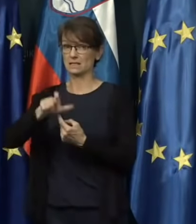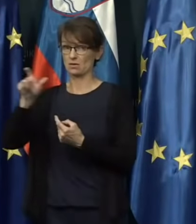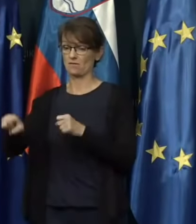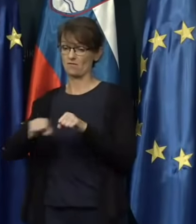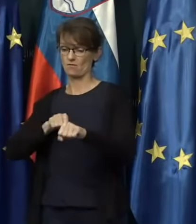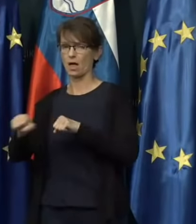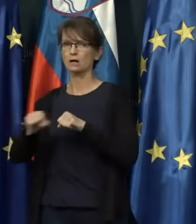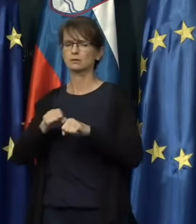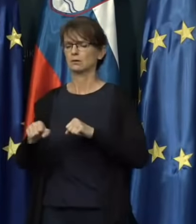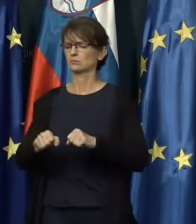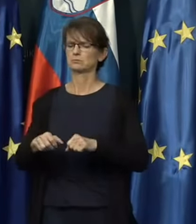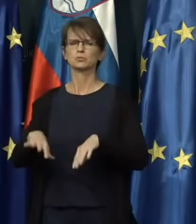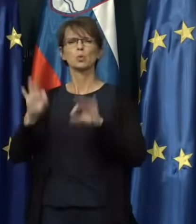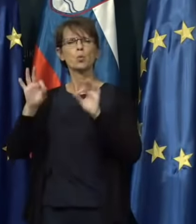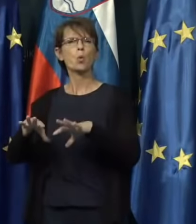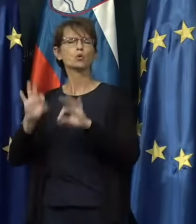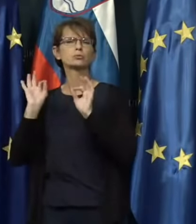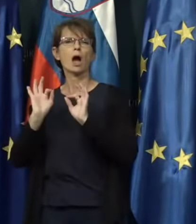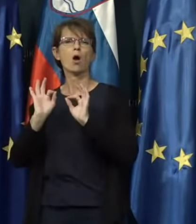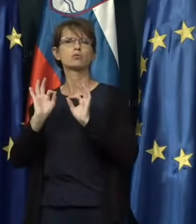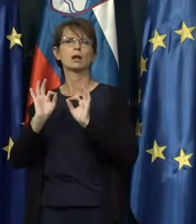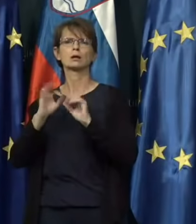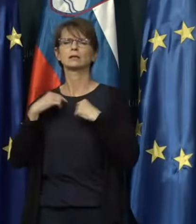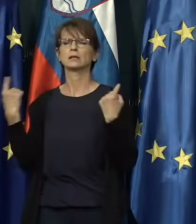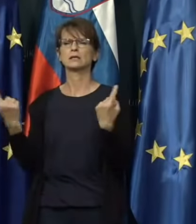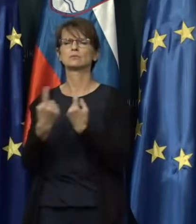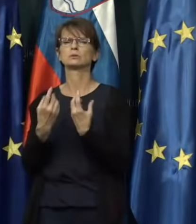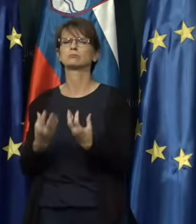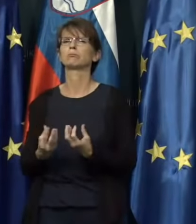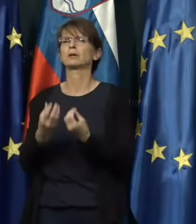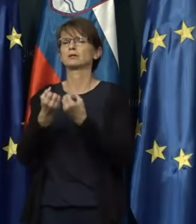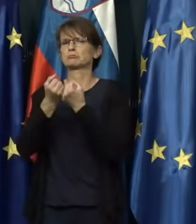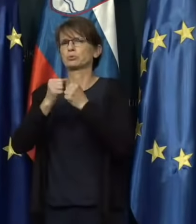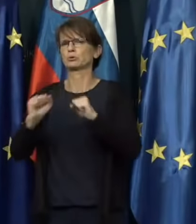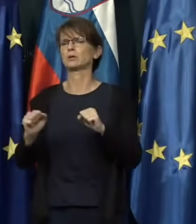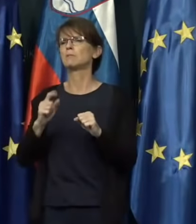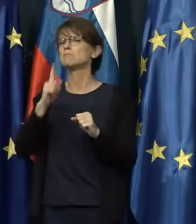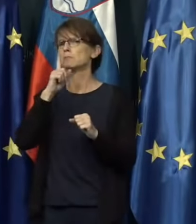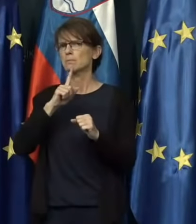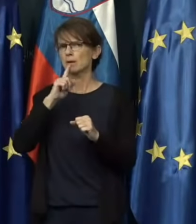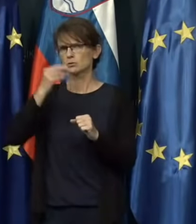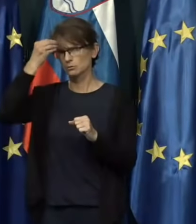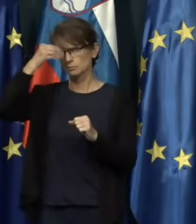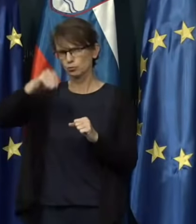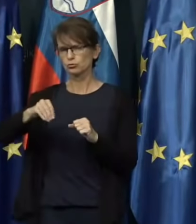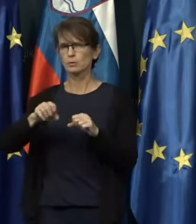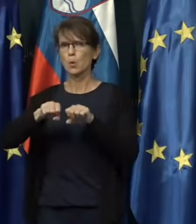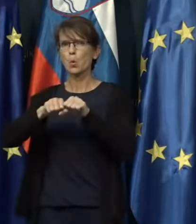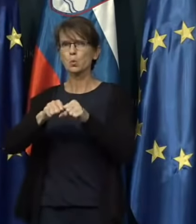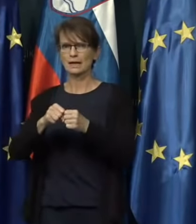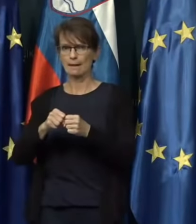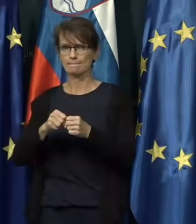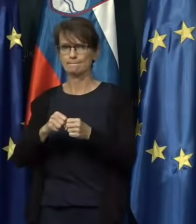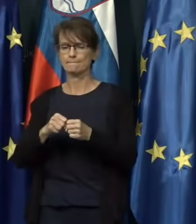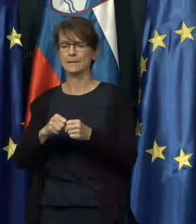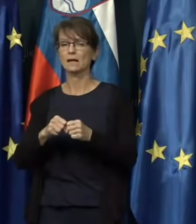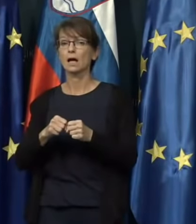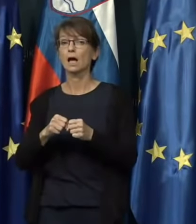institucij tako so vereno ugotavljali, da smo se preveč sprostili, da prema uspoštovimo okrepe, pa obstaja tudi kakšna ocena,